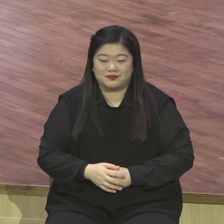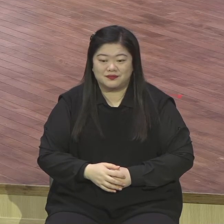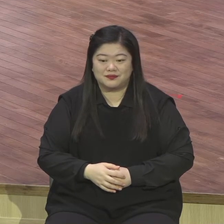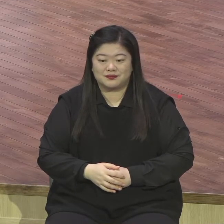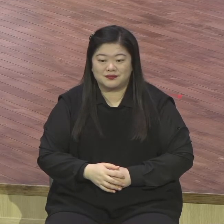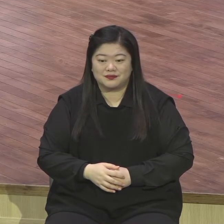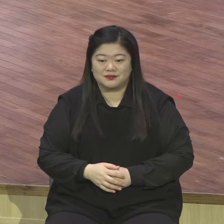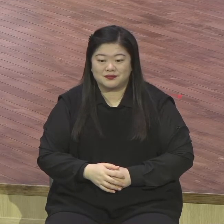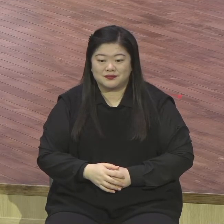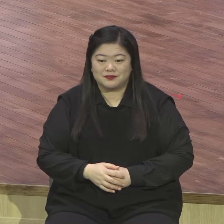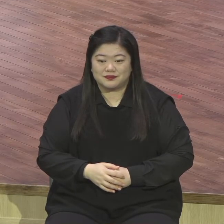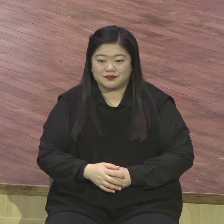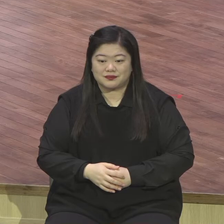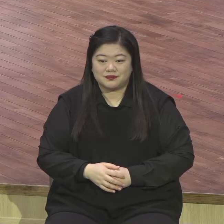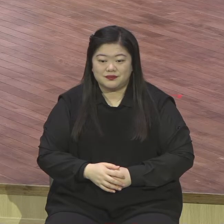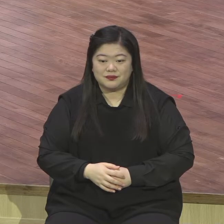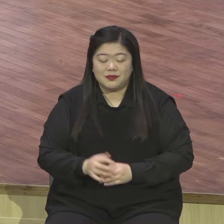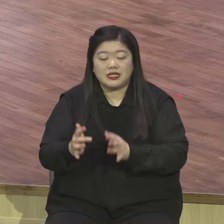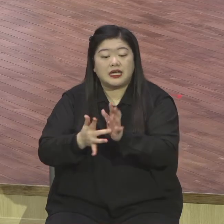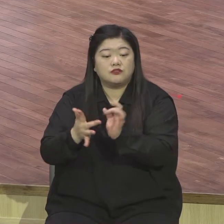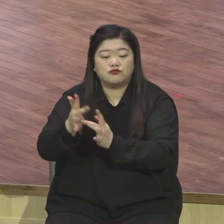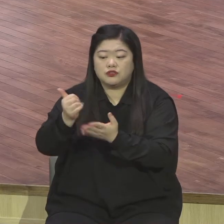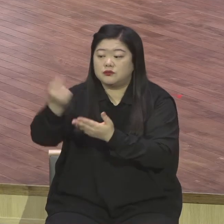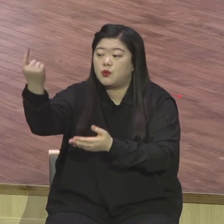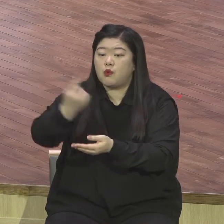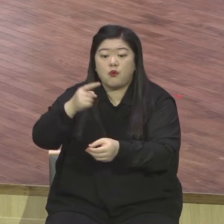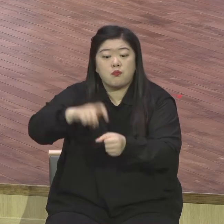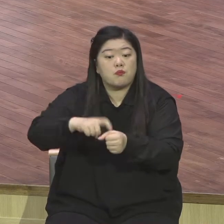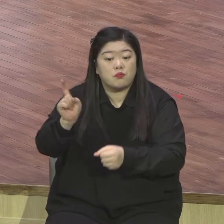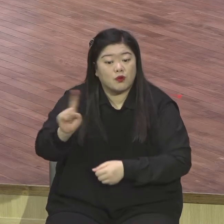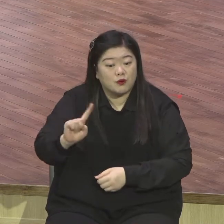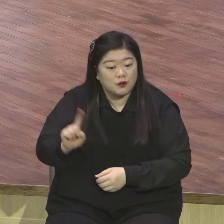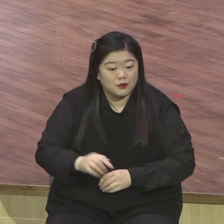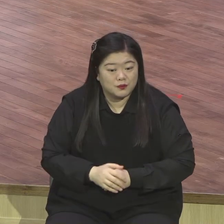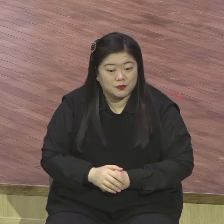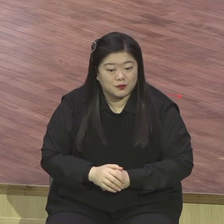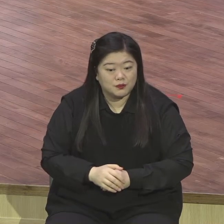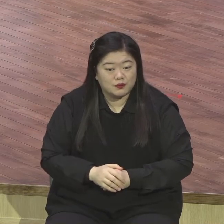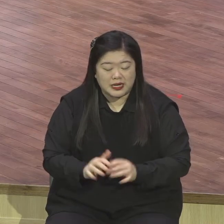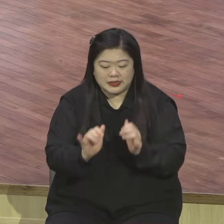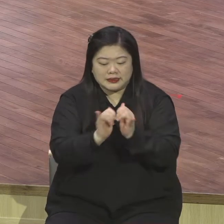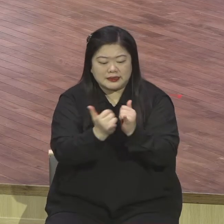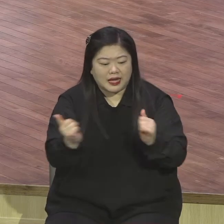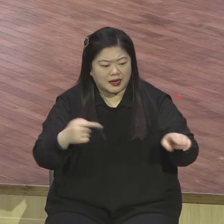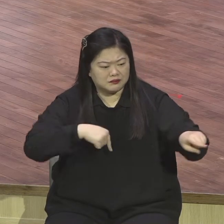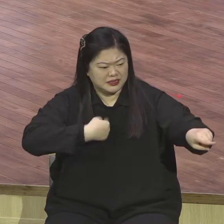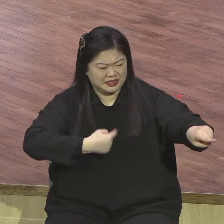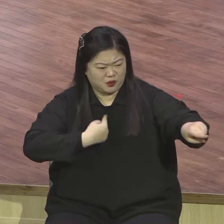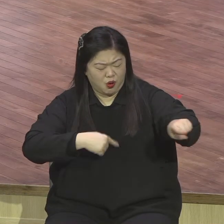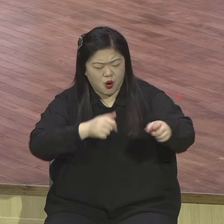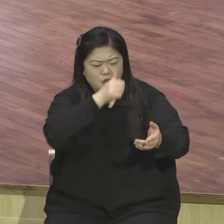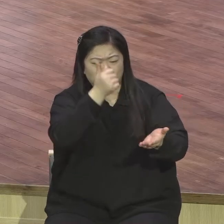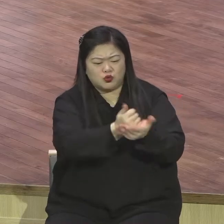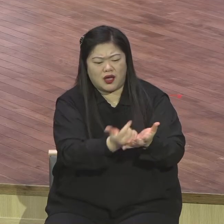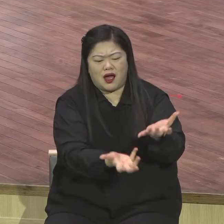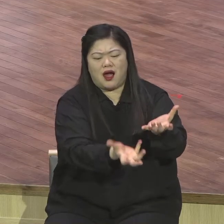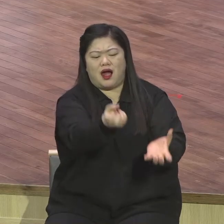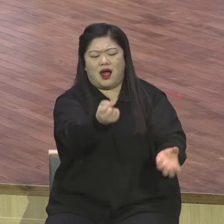왜 오셨습니까? 인간 스스로 절대 해결할 수 없는 해결할 수 없는